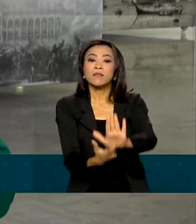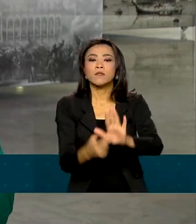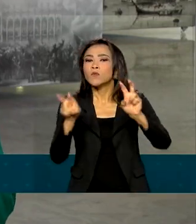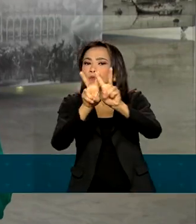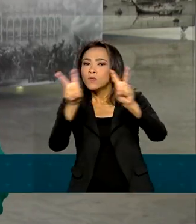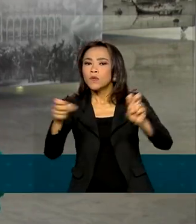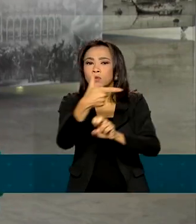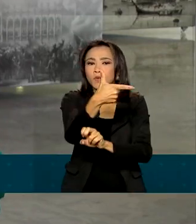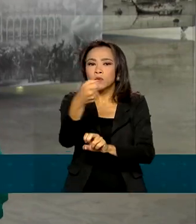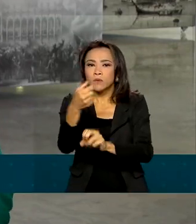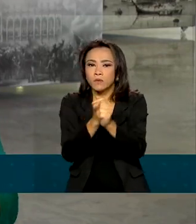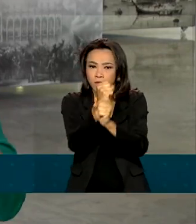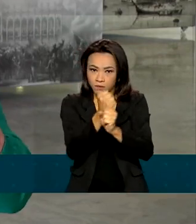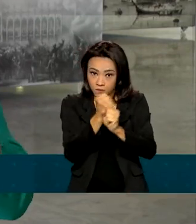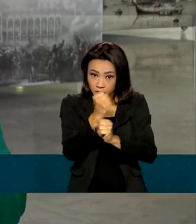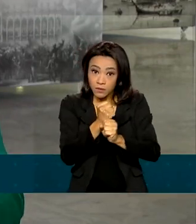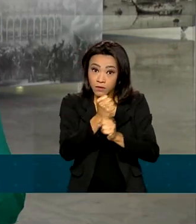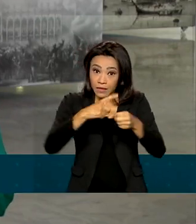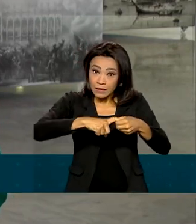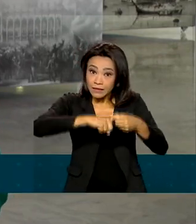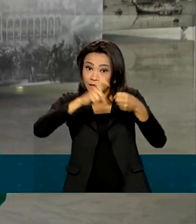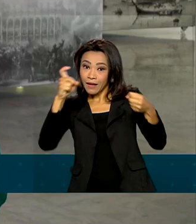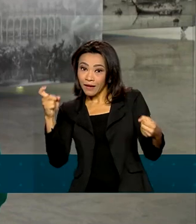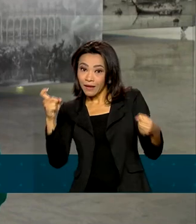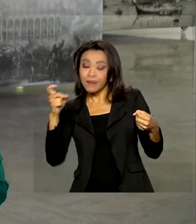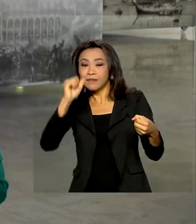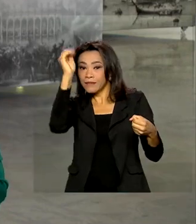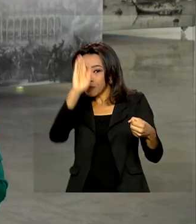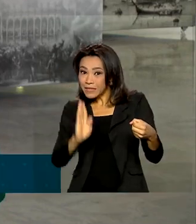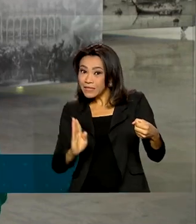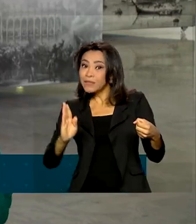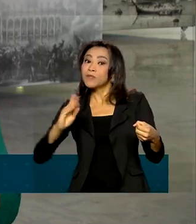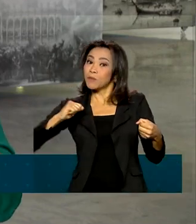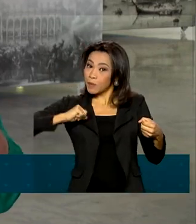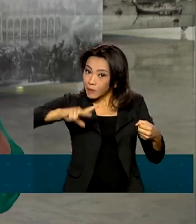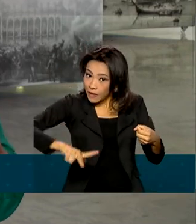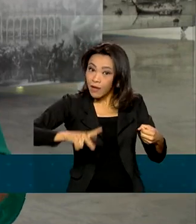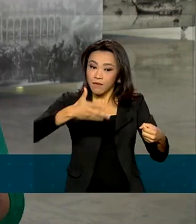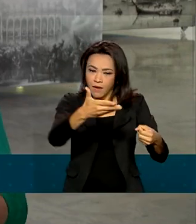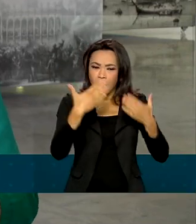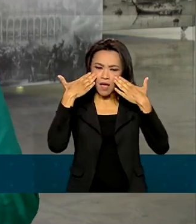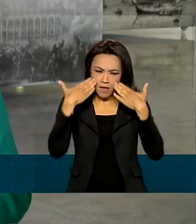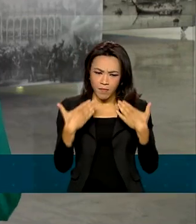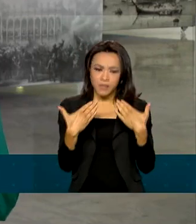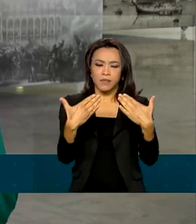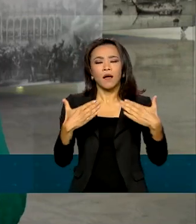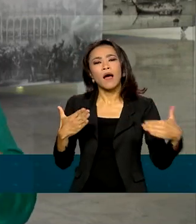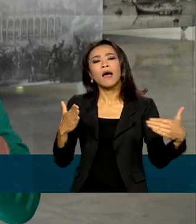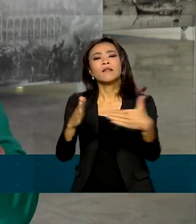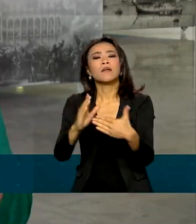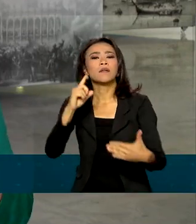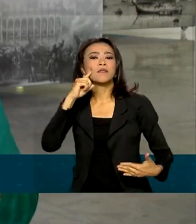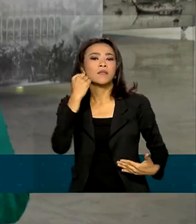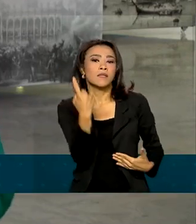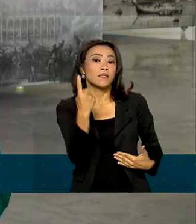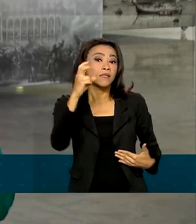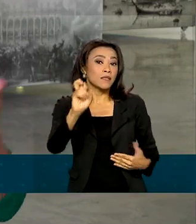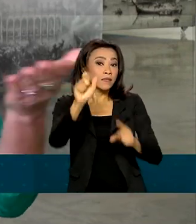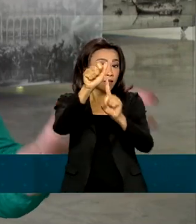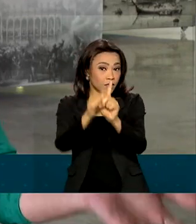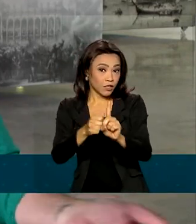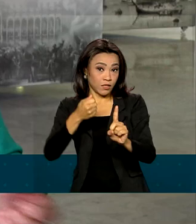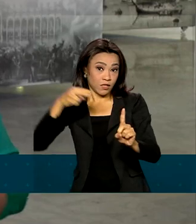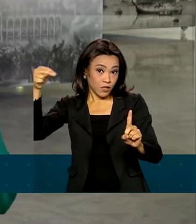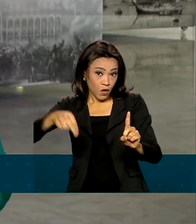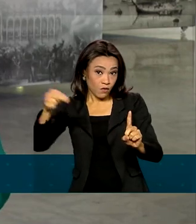independência do Brasil vai ficar aqui no saguão do Palácio do Planalto até o dia 15 de novembro. Nesse último dia, quando